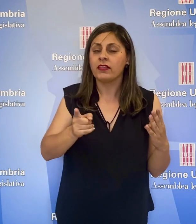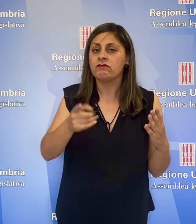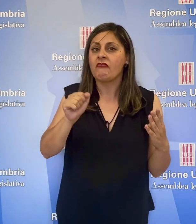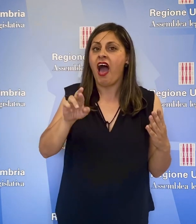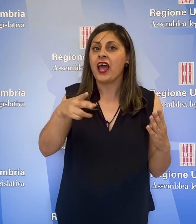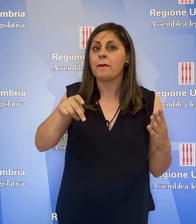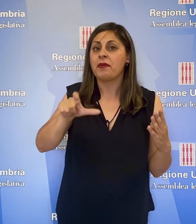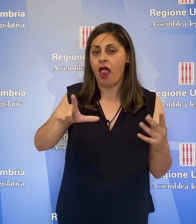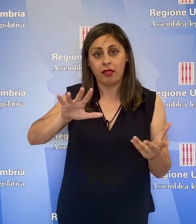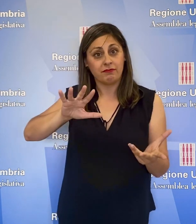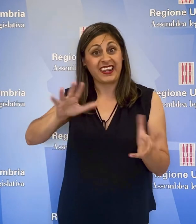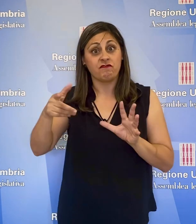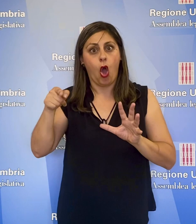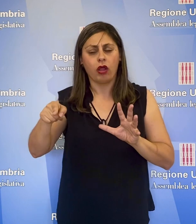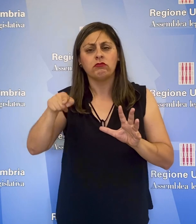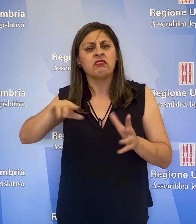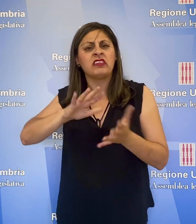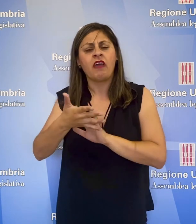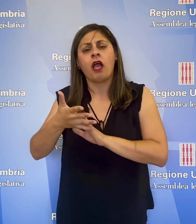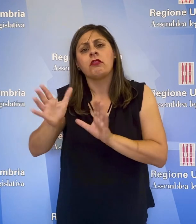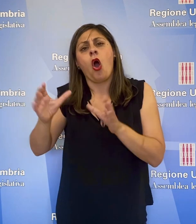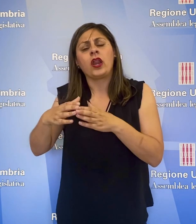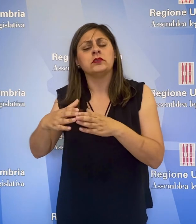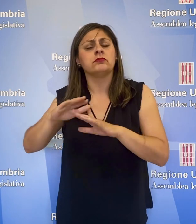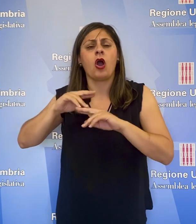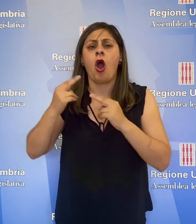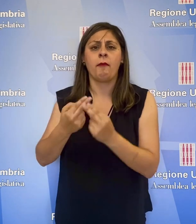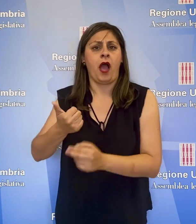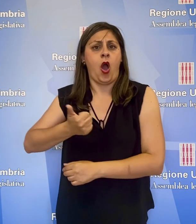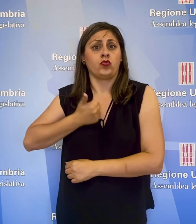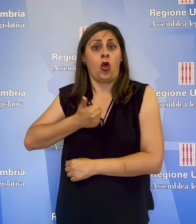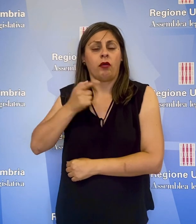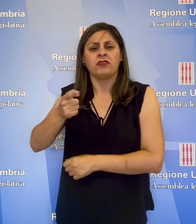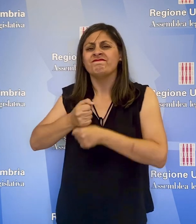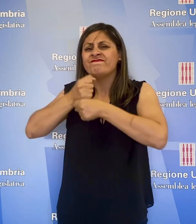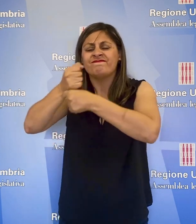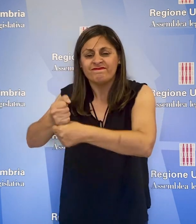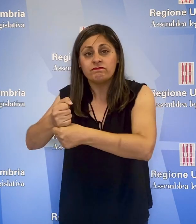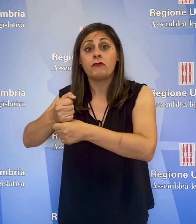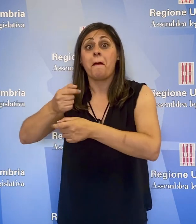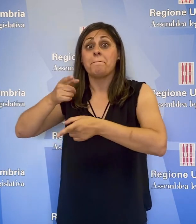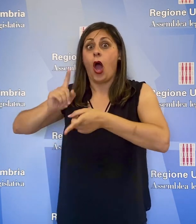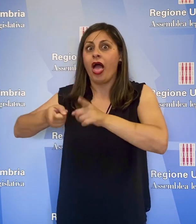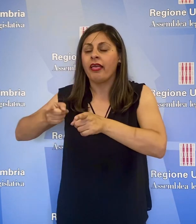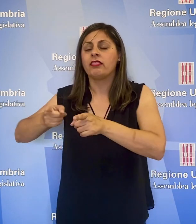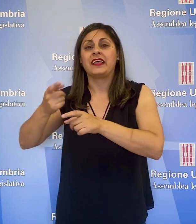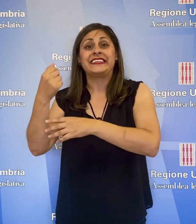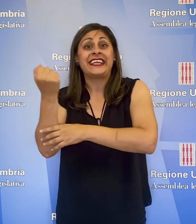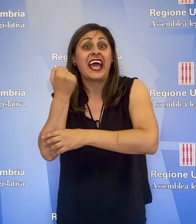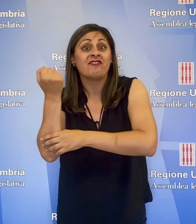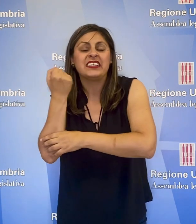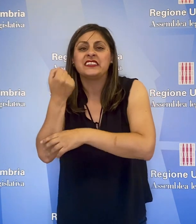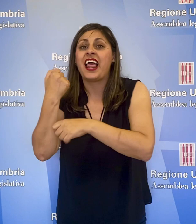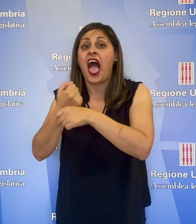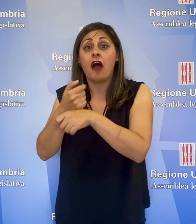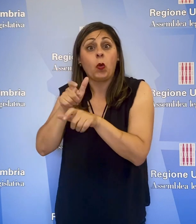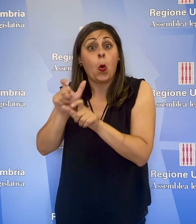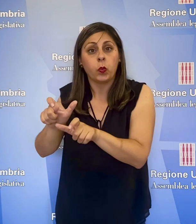ARPAL, rendendola un organismo pienamente autonomo delegato all'attuazione delle politiche e dei servizi per il